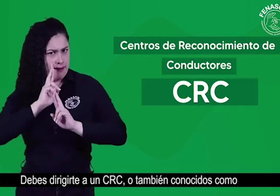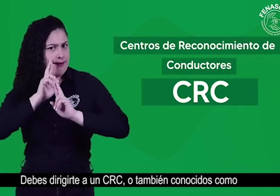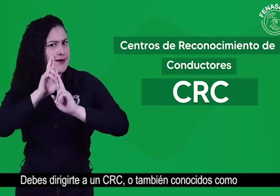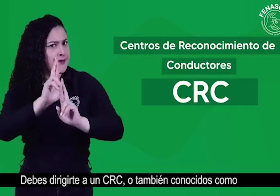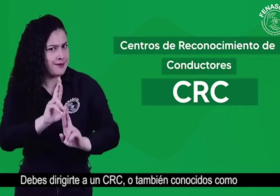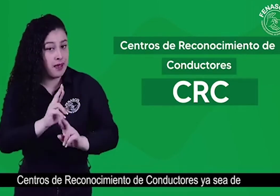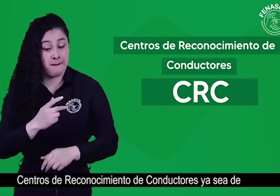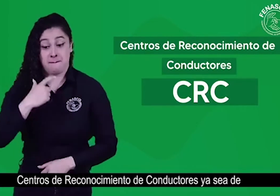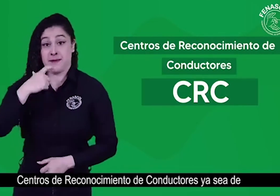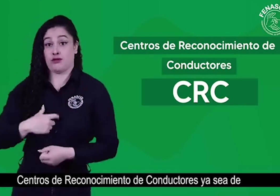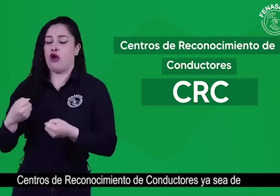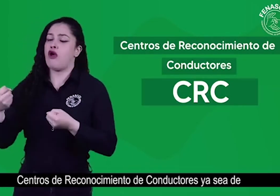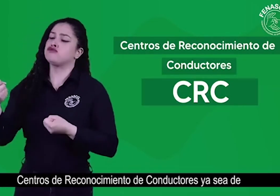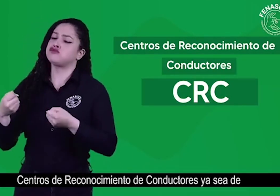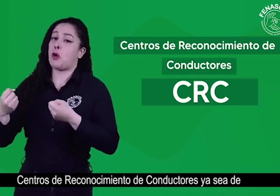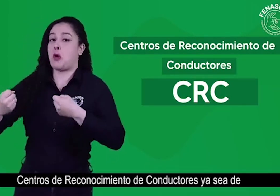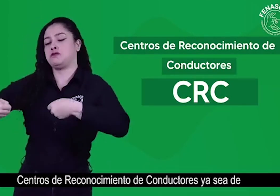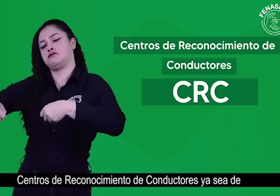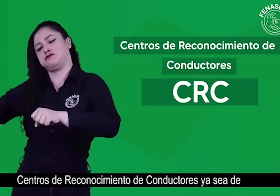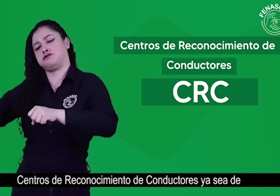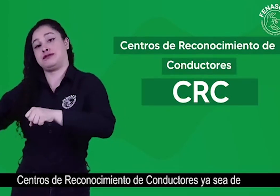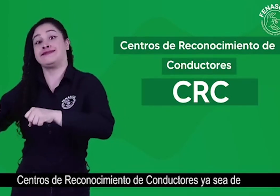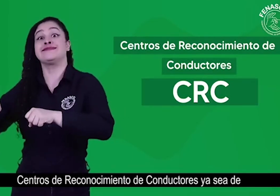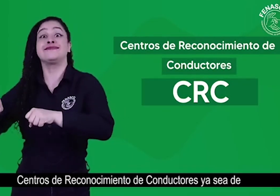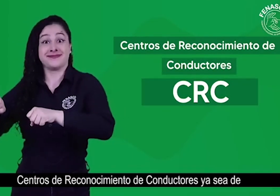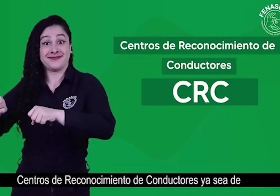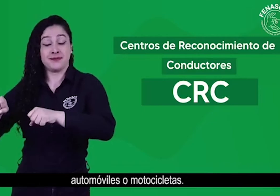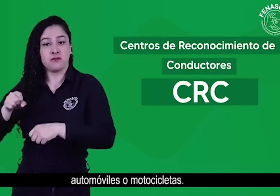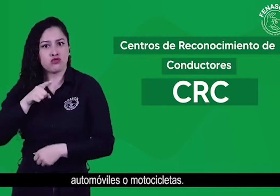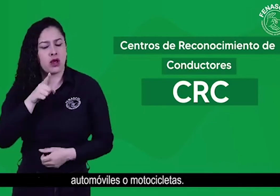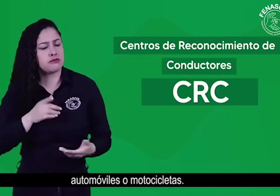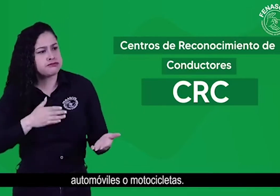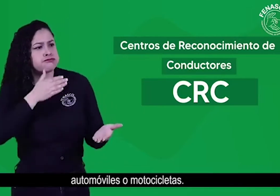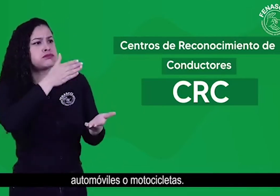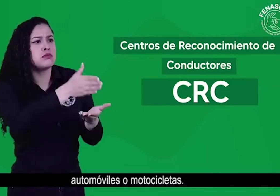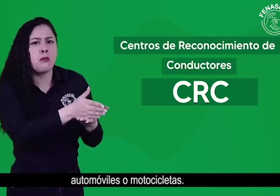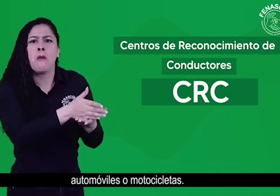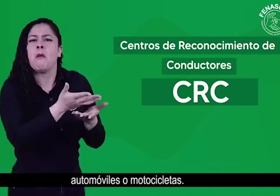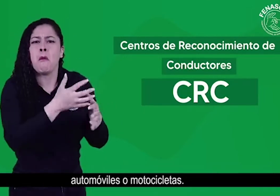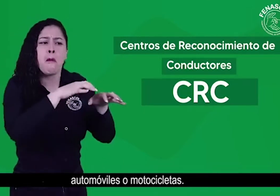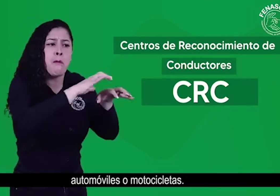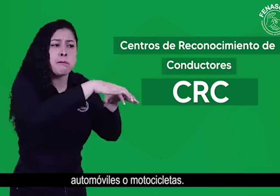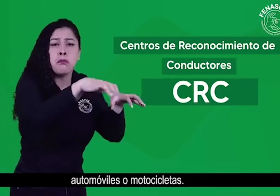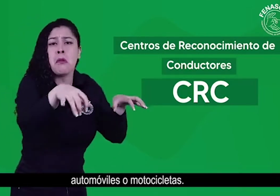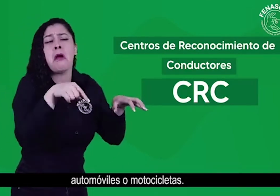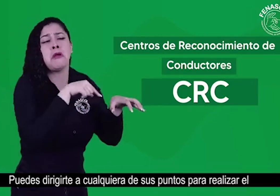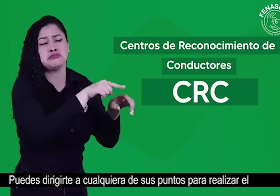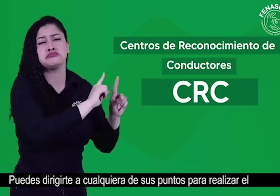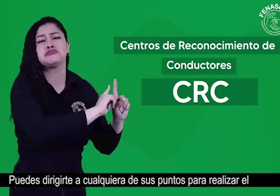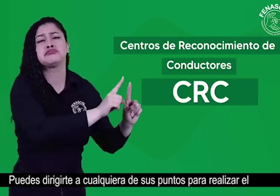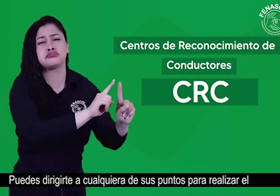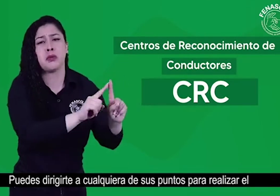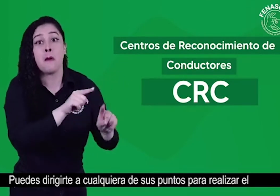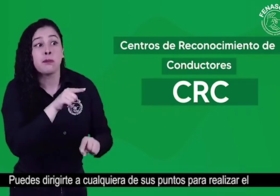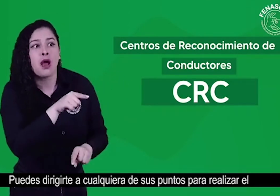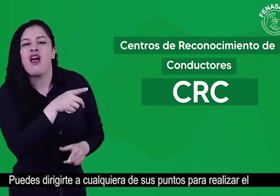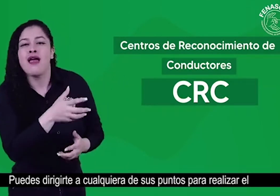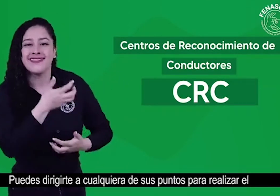como centro de reconocimiento de conductores ya sea de automóviles o motocicletas puedes dirigirte a cualquiera de sus